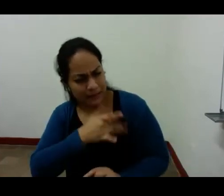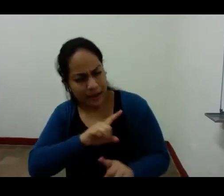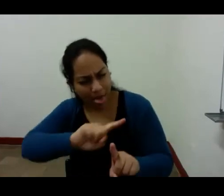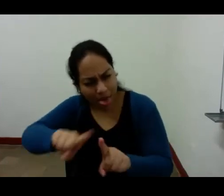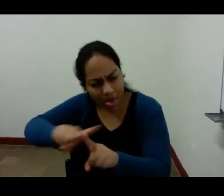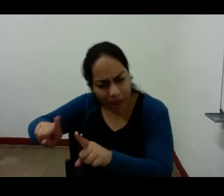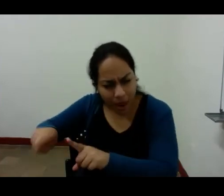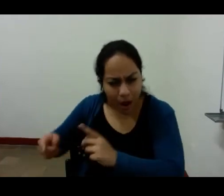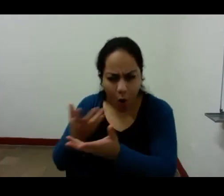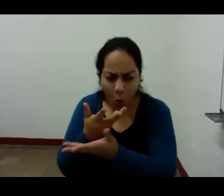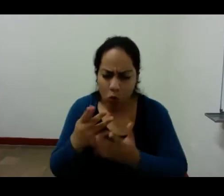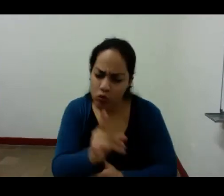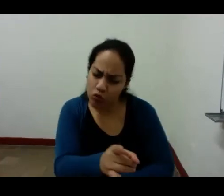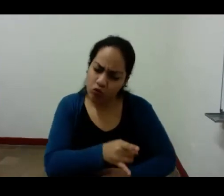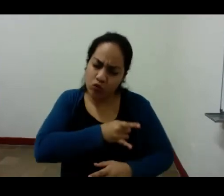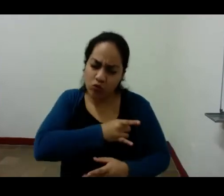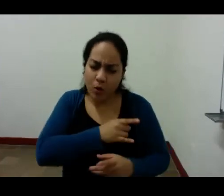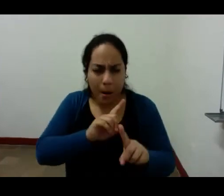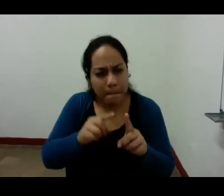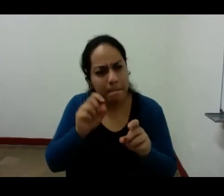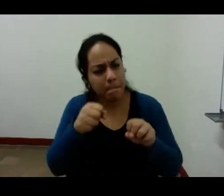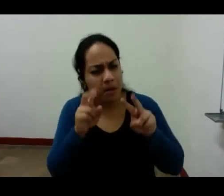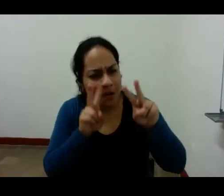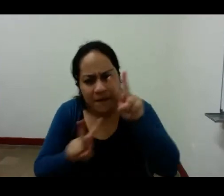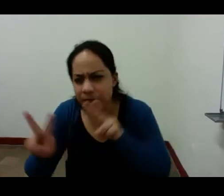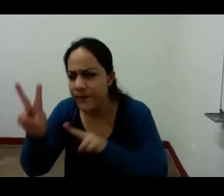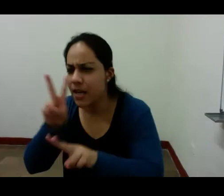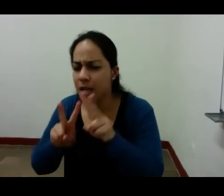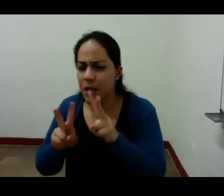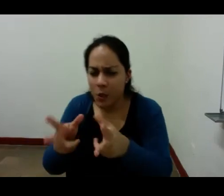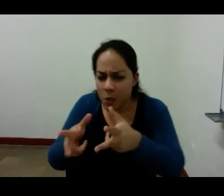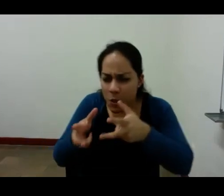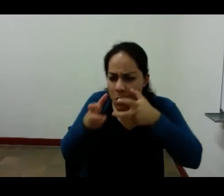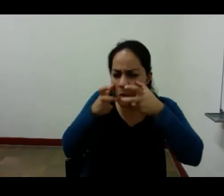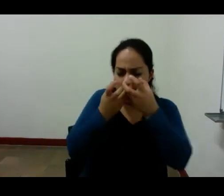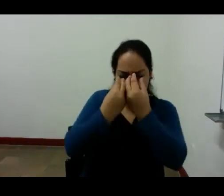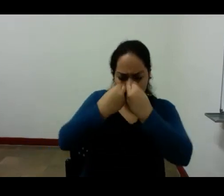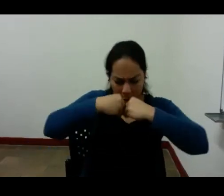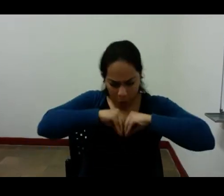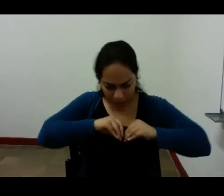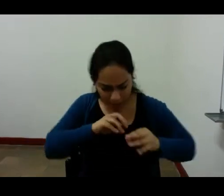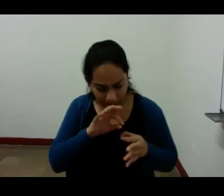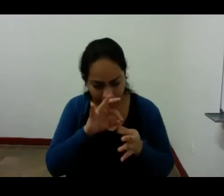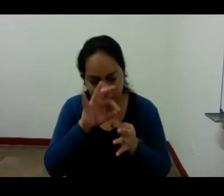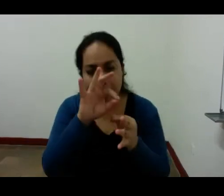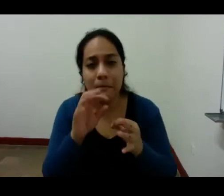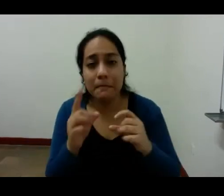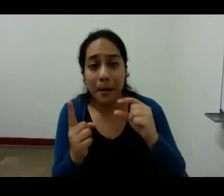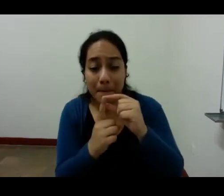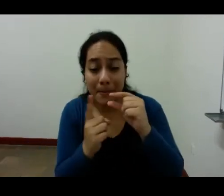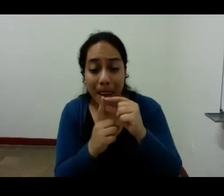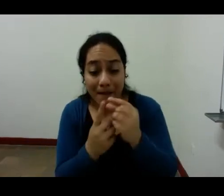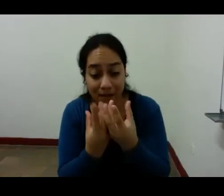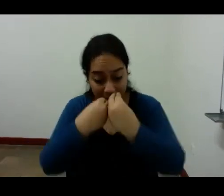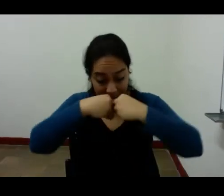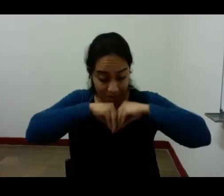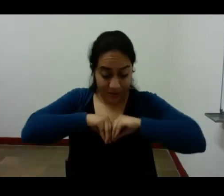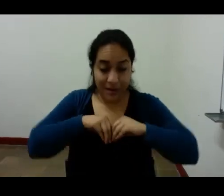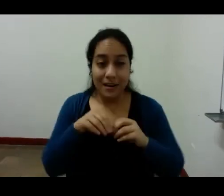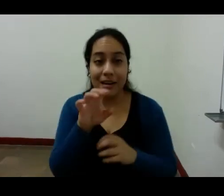sensación debe encarnarse en un alma la palabra encarnar la usa